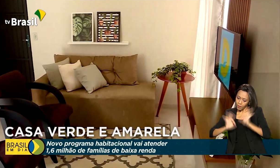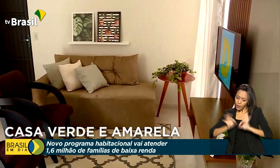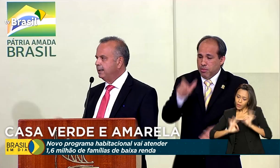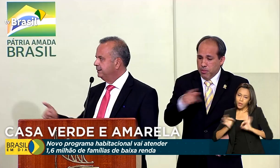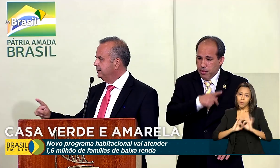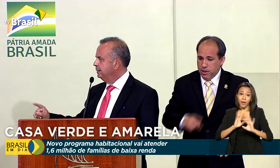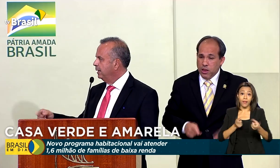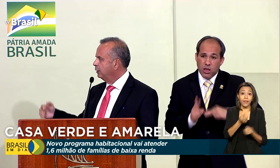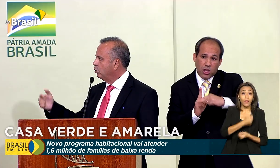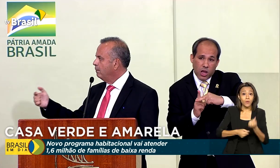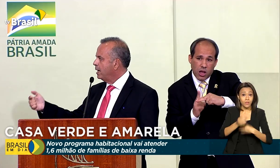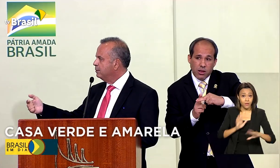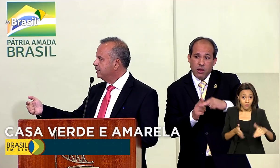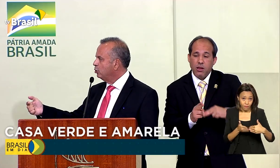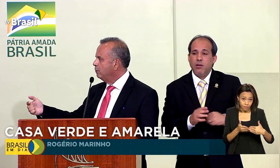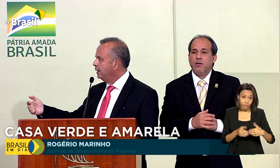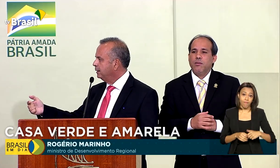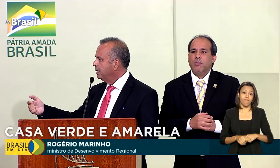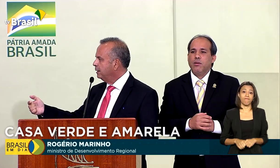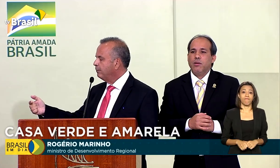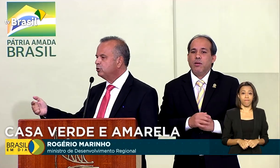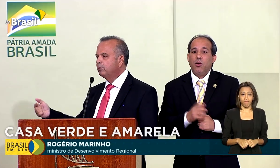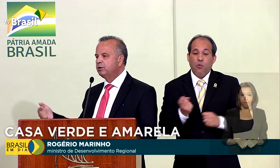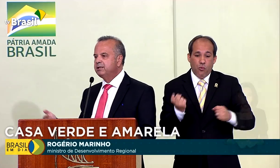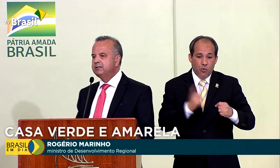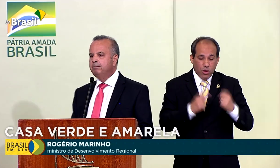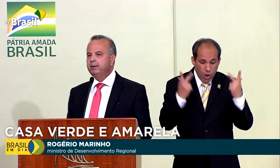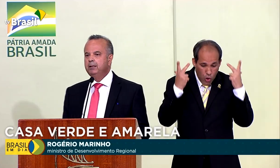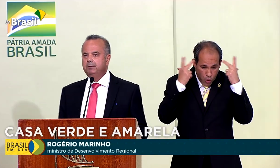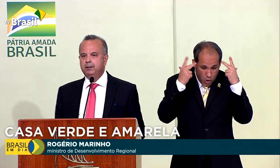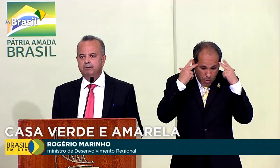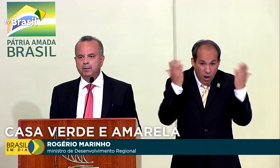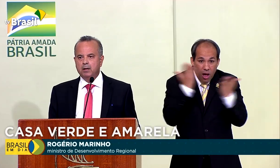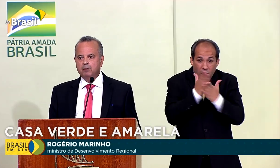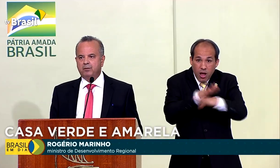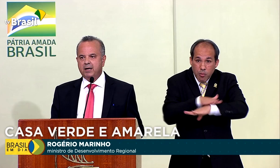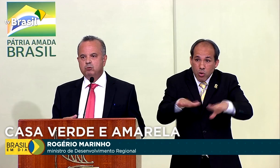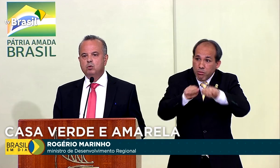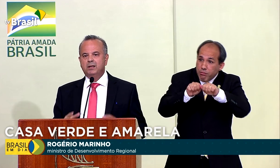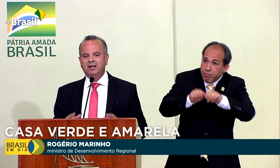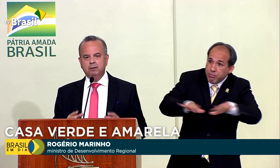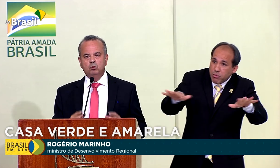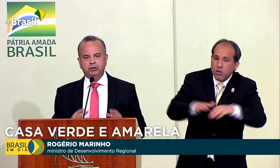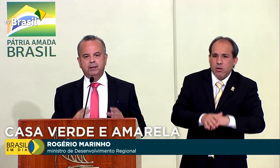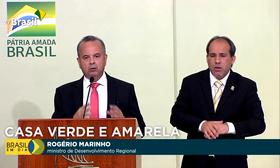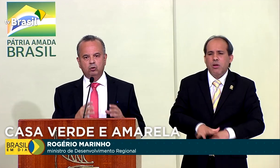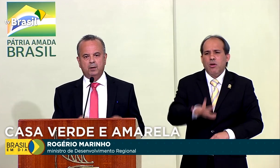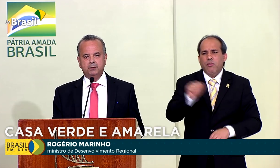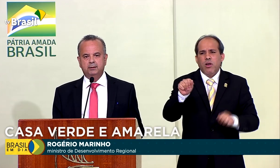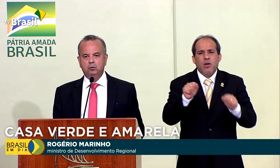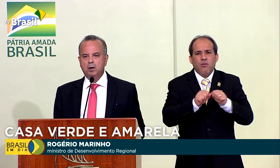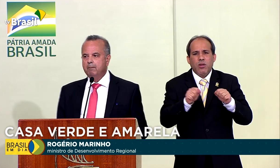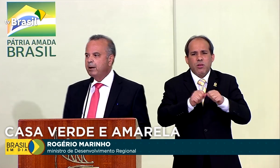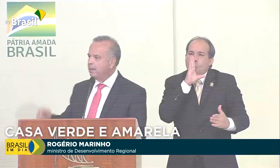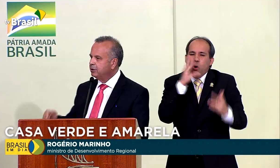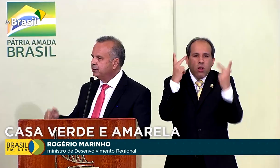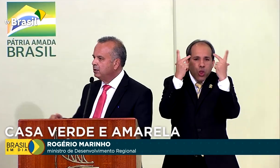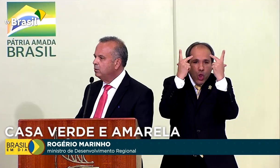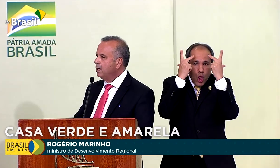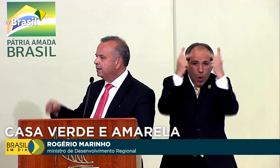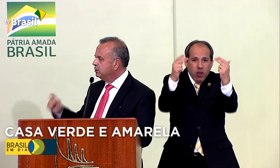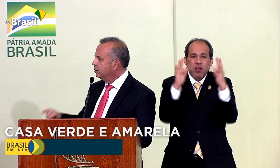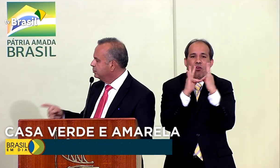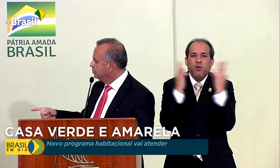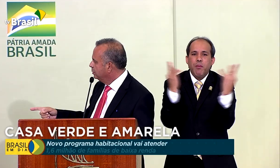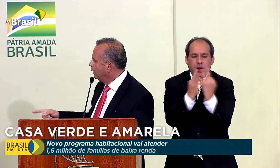das dívidas. Assim que retomarmos a normalidade após o processo de pandemia, faremos um grande mutirão no Brasil para que